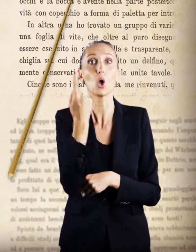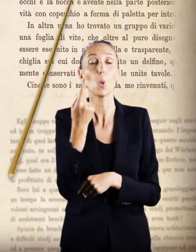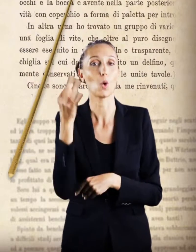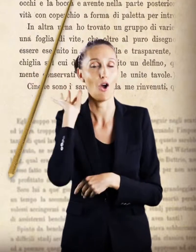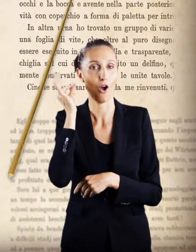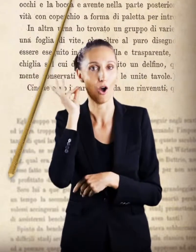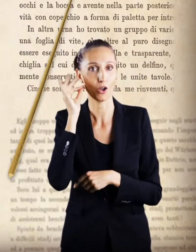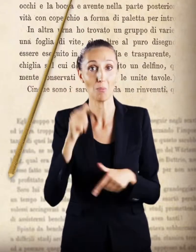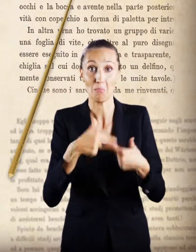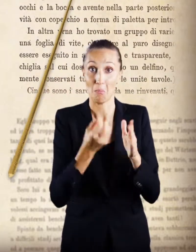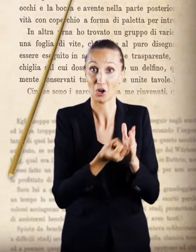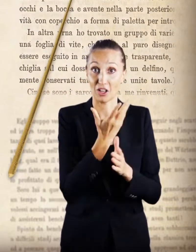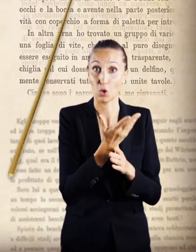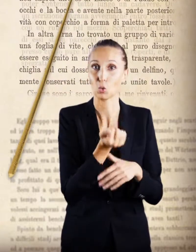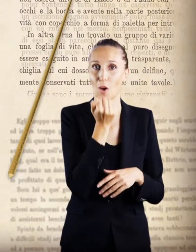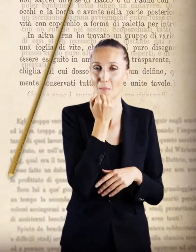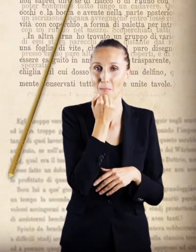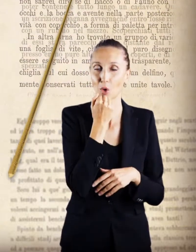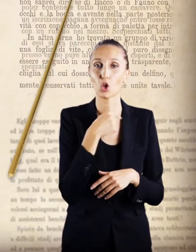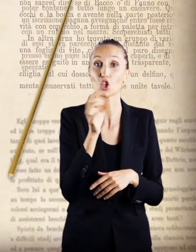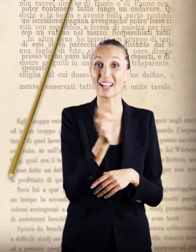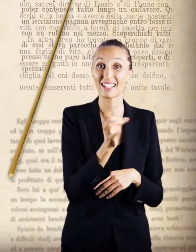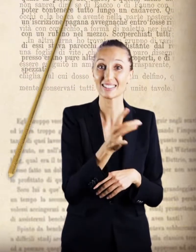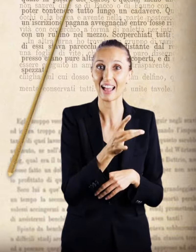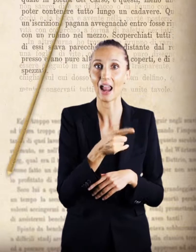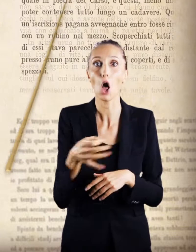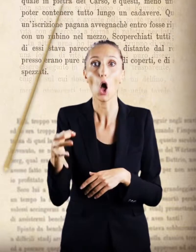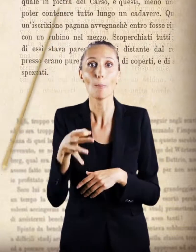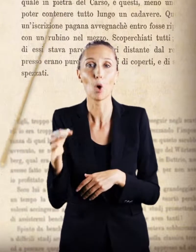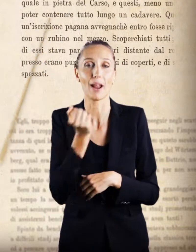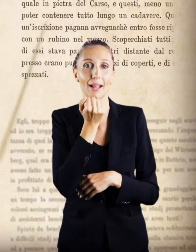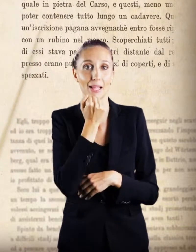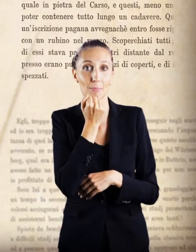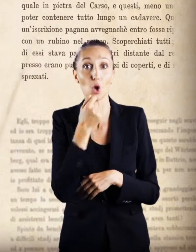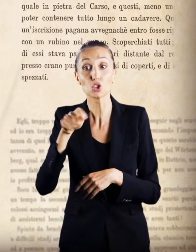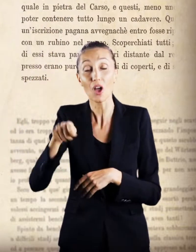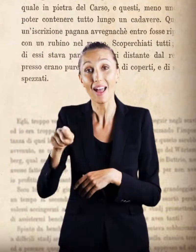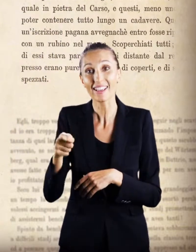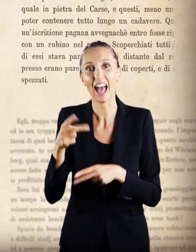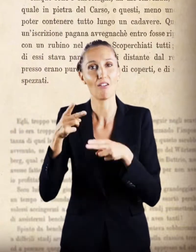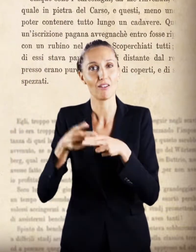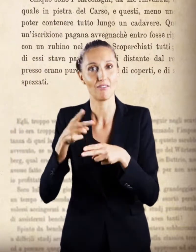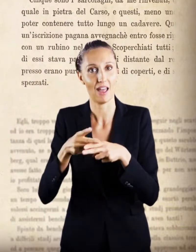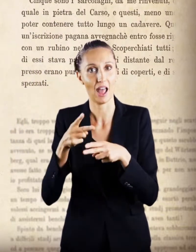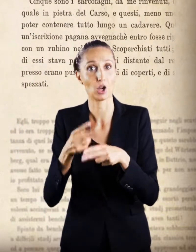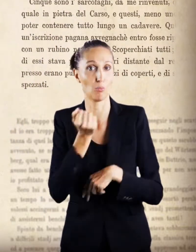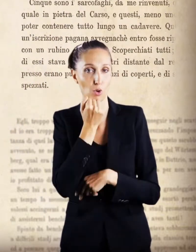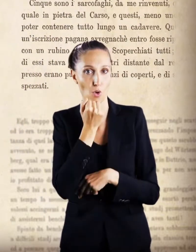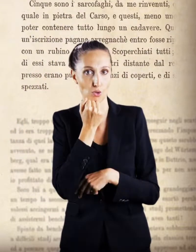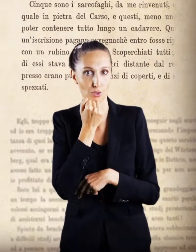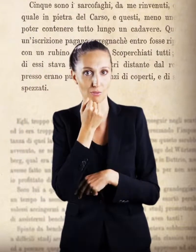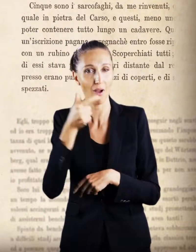Amuleti in bronzo ed in cristallo, monete in bronzo, chiavi in ferro e in bronzo,